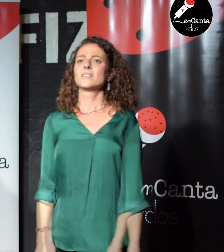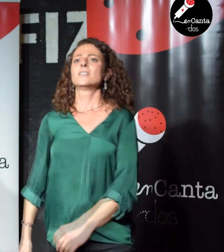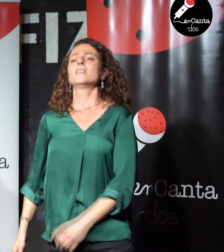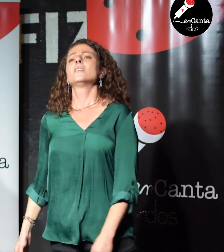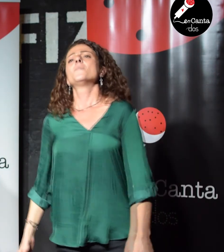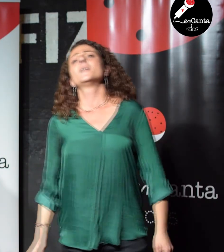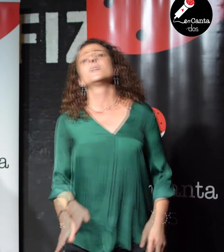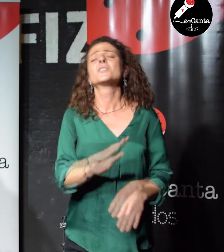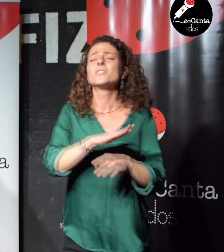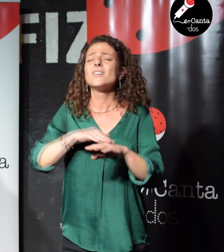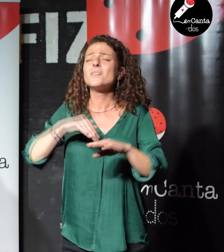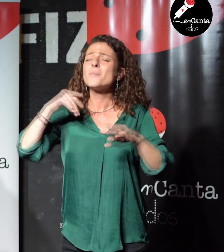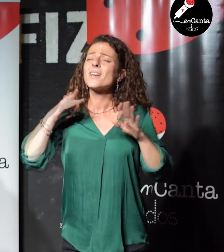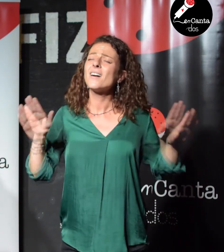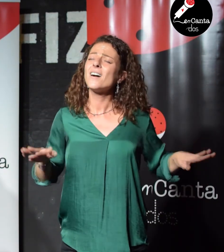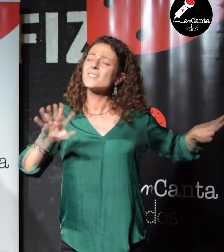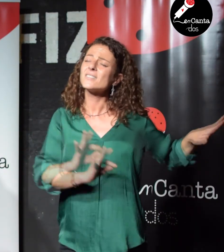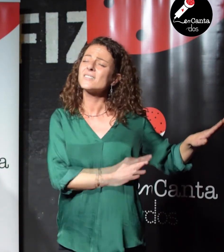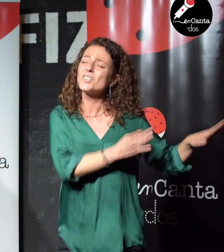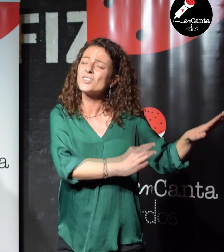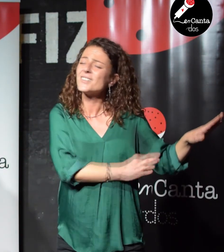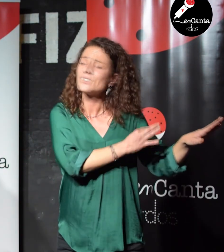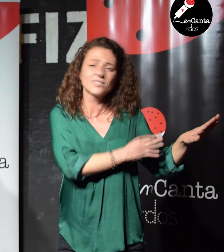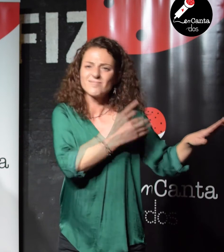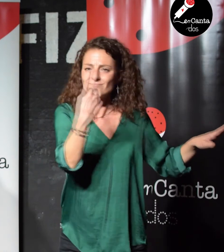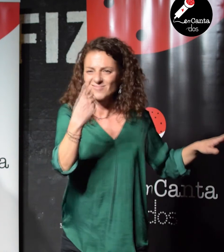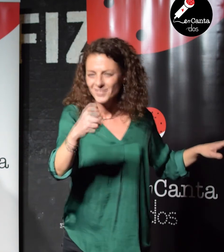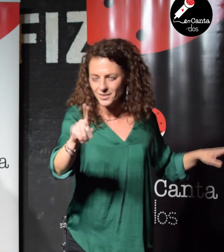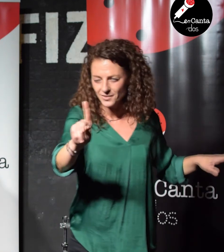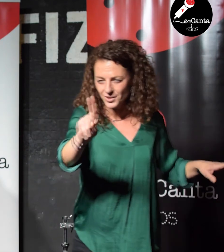pa' pa' pa' rusherme a las no necesito